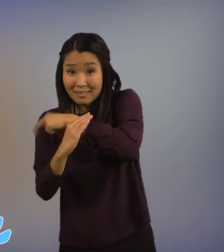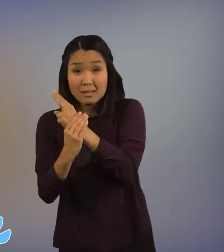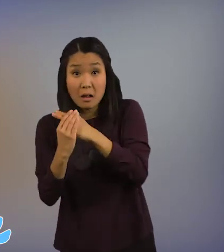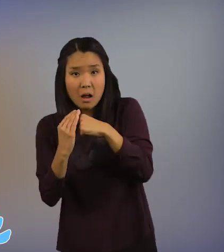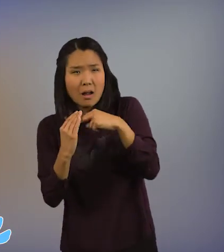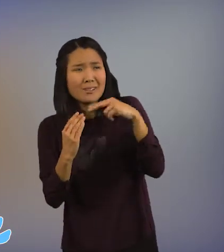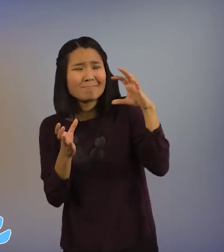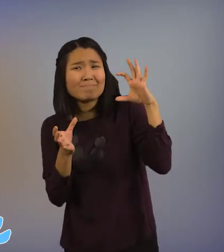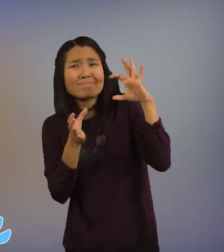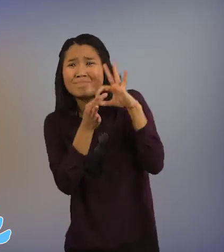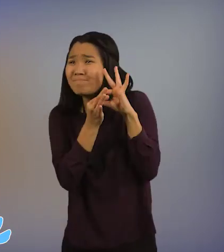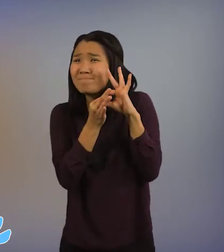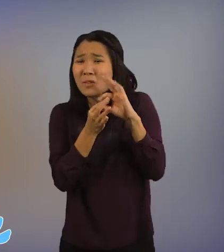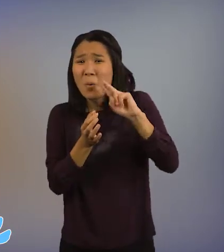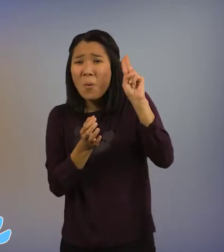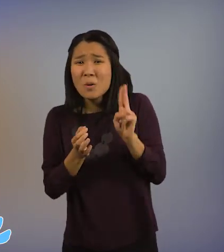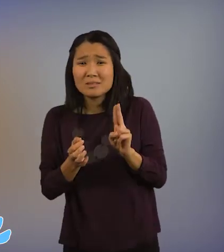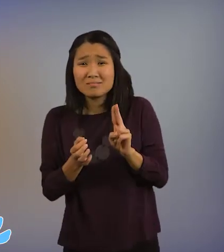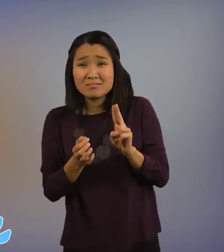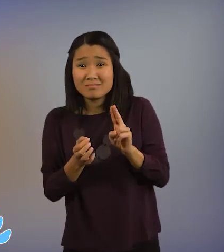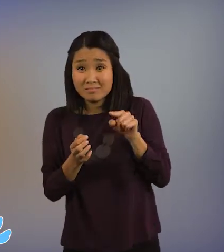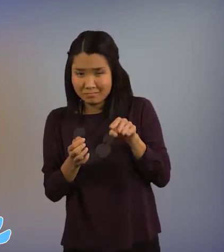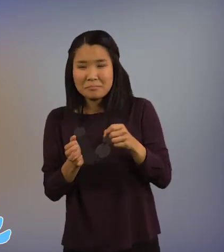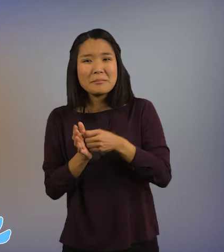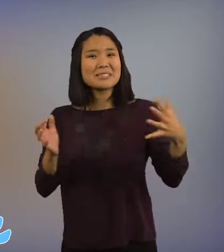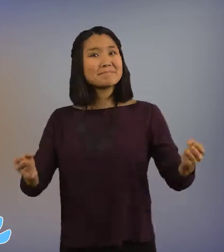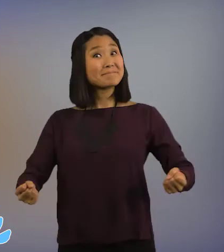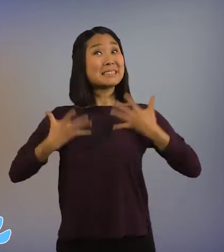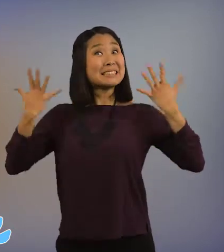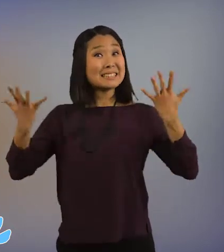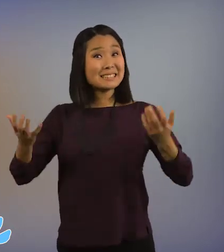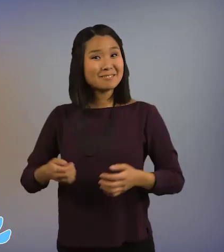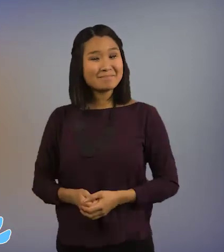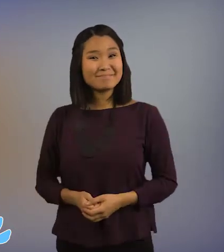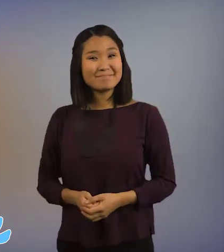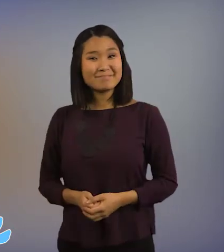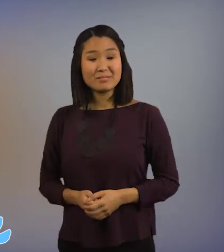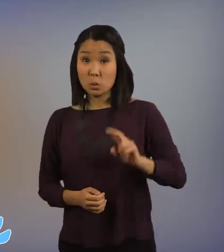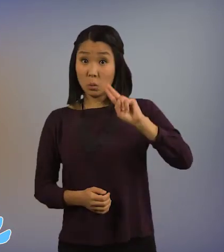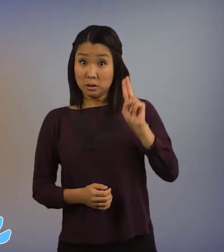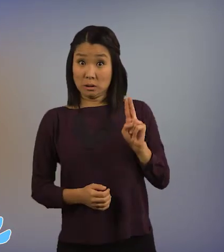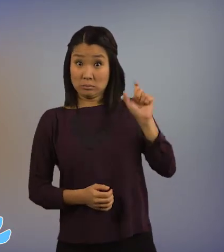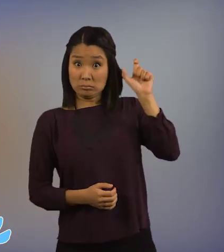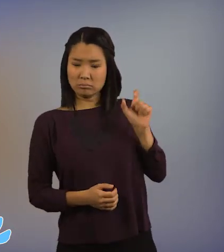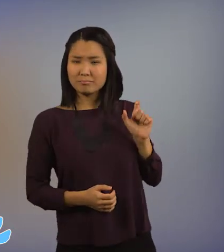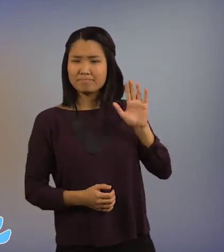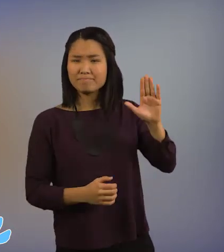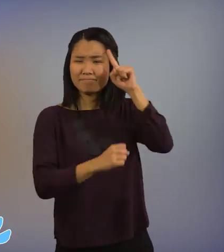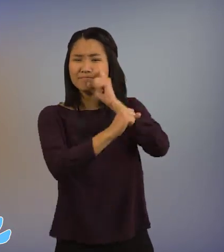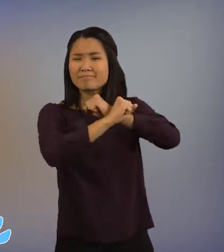är en sån trollkonstnär. Hon är en sorts konstens trädgårdsmästare som skapar upplevelser, inte minst för